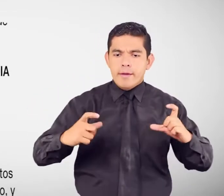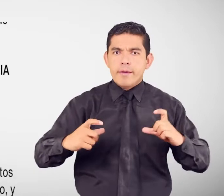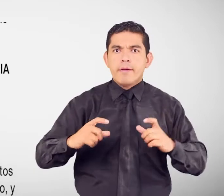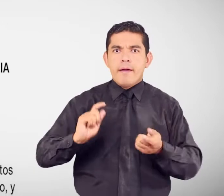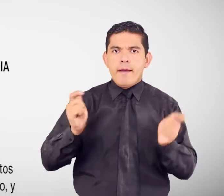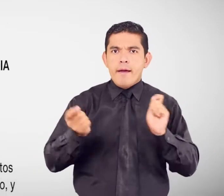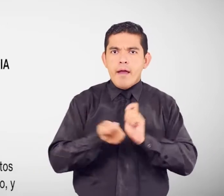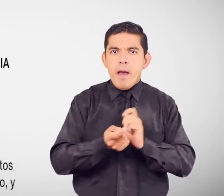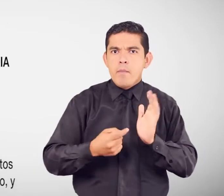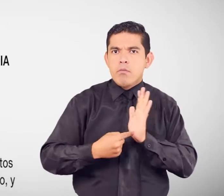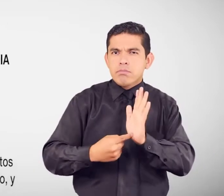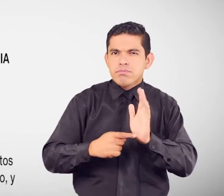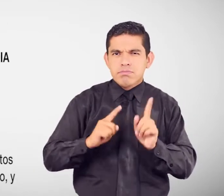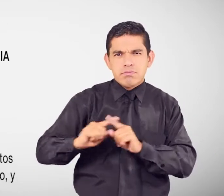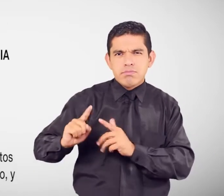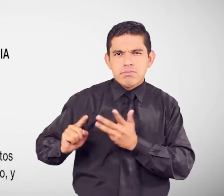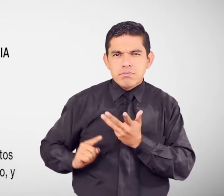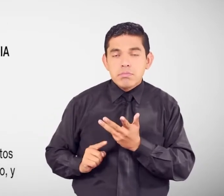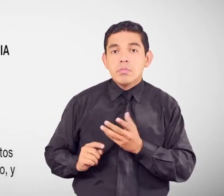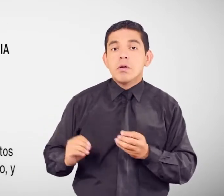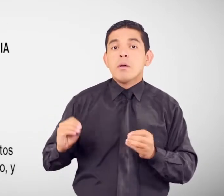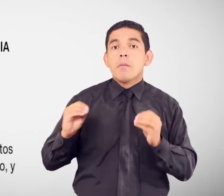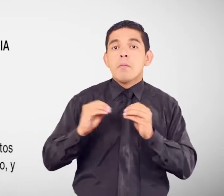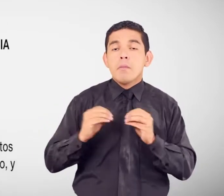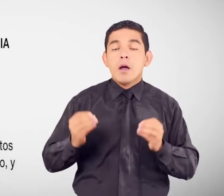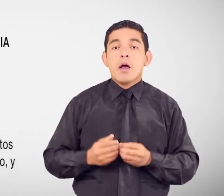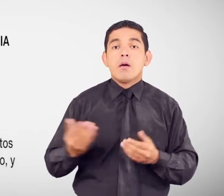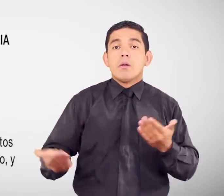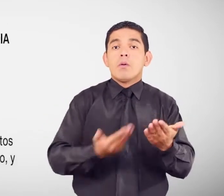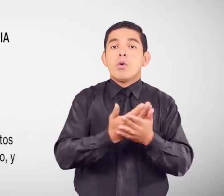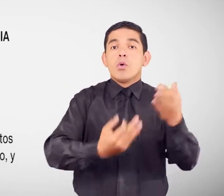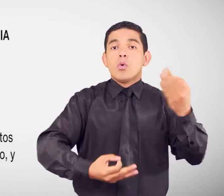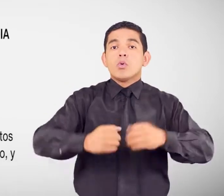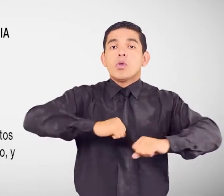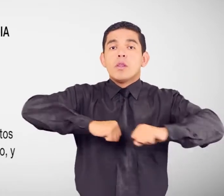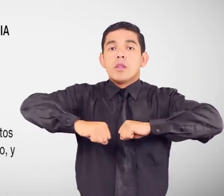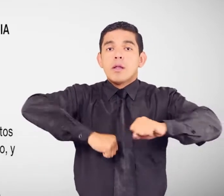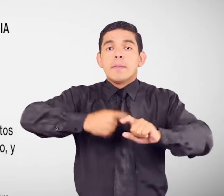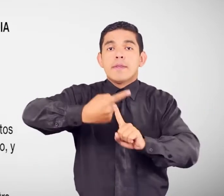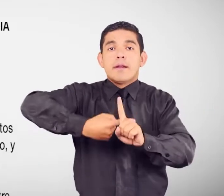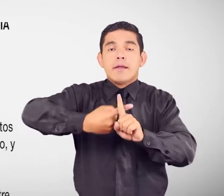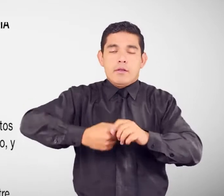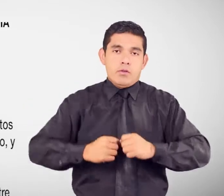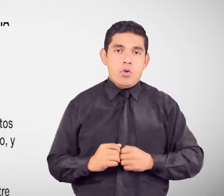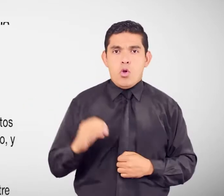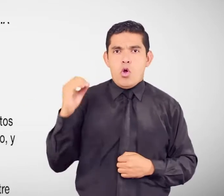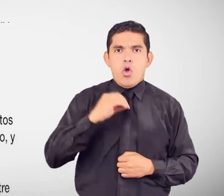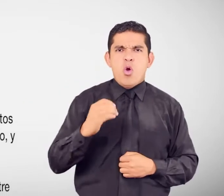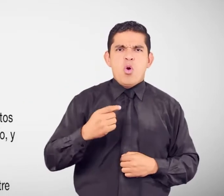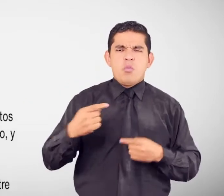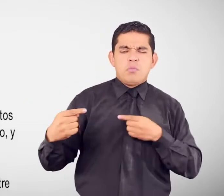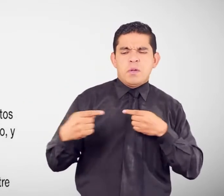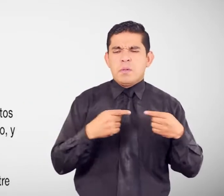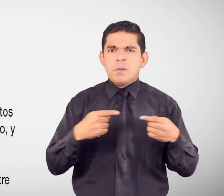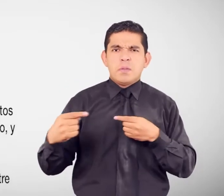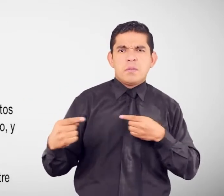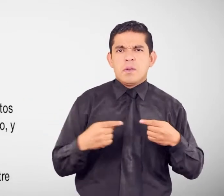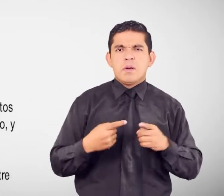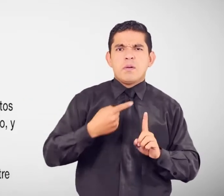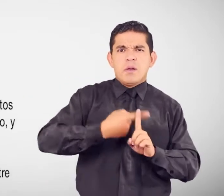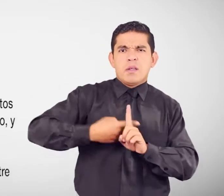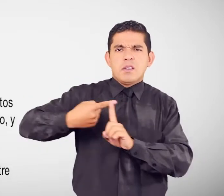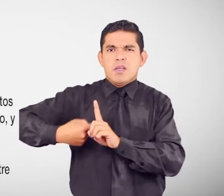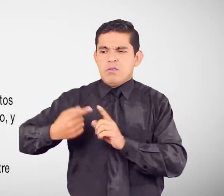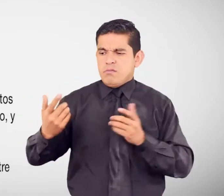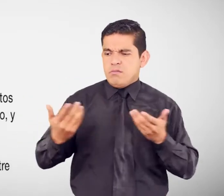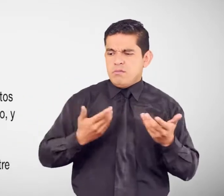cambio Y otros afines Interponer juicios relacionados con trámites de arrendamiento Litigios entre condóminos Y